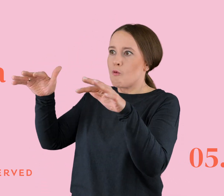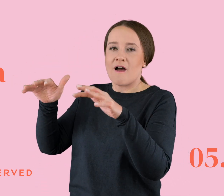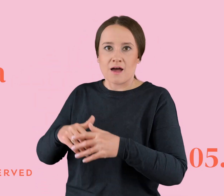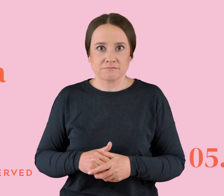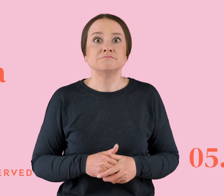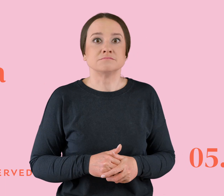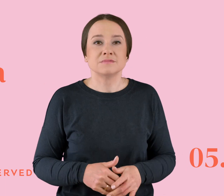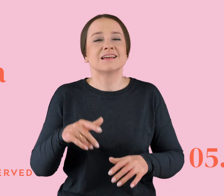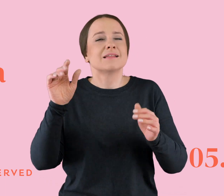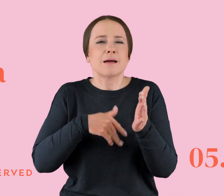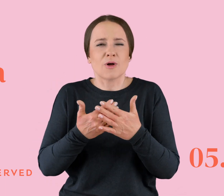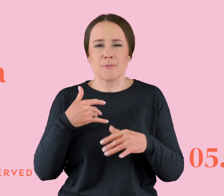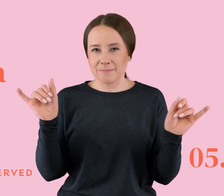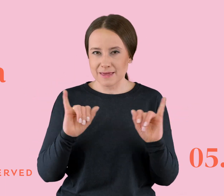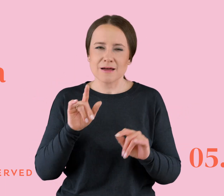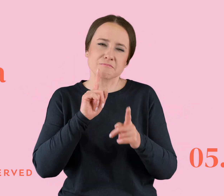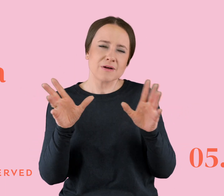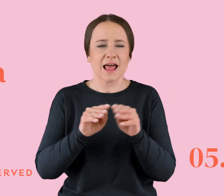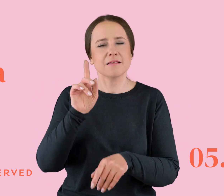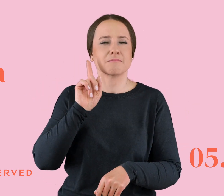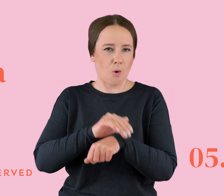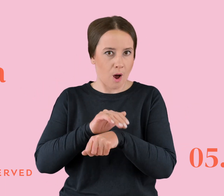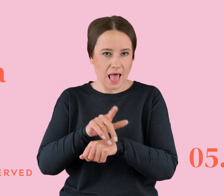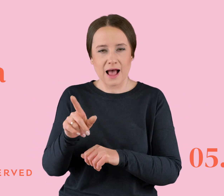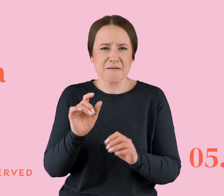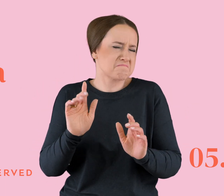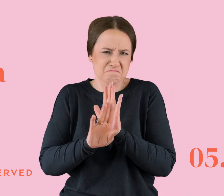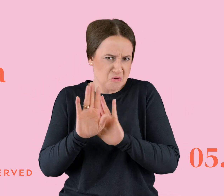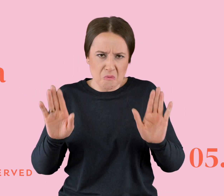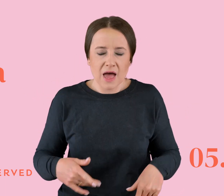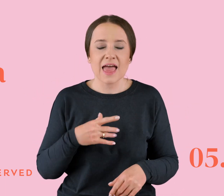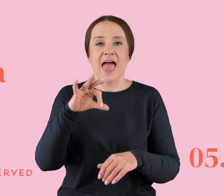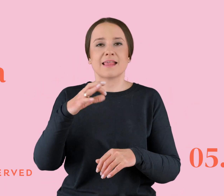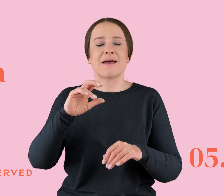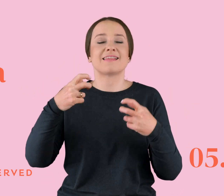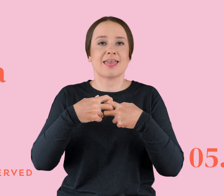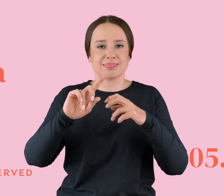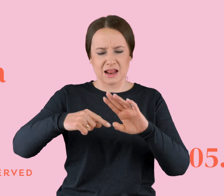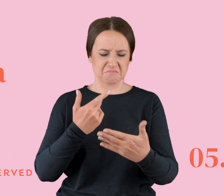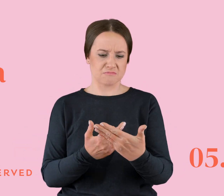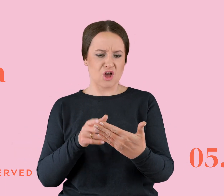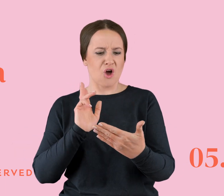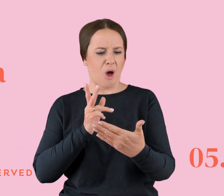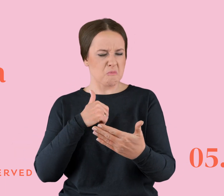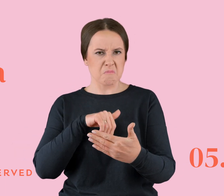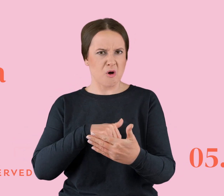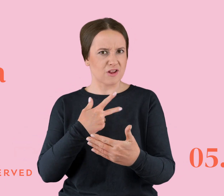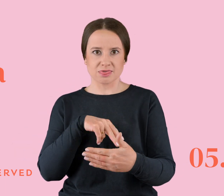na imprezie i gadałam z kumplem, zwyczajnie. I nagle dostawałam smsa z internetu, komuś się może to nie podobać albo coś w tym stylu. I to on je